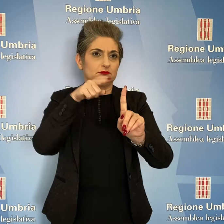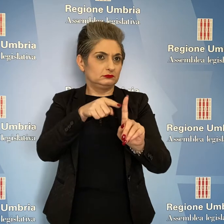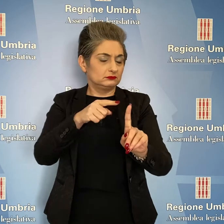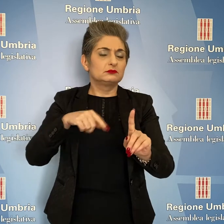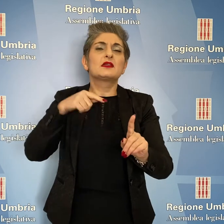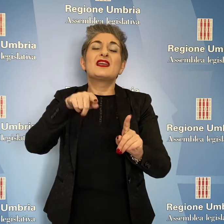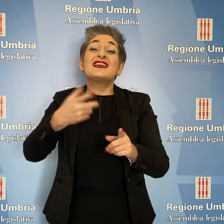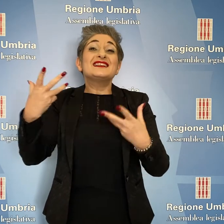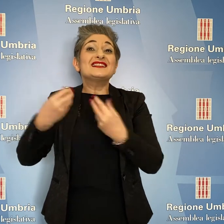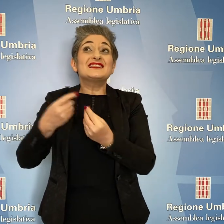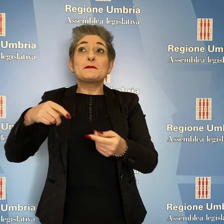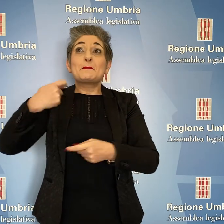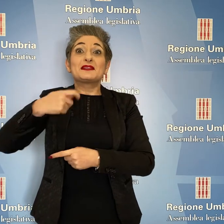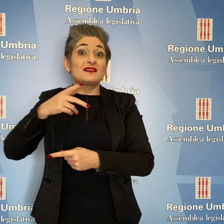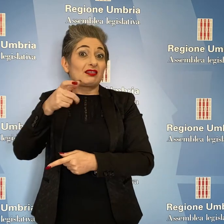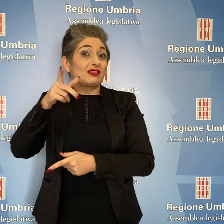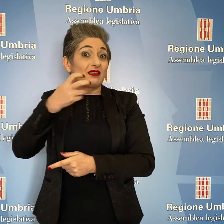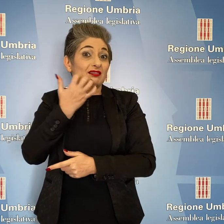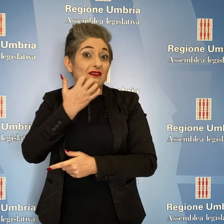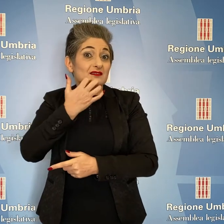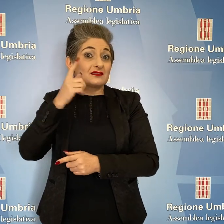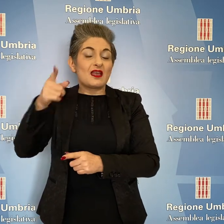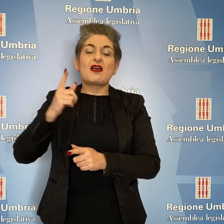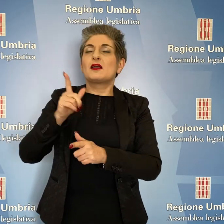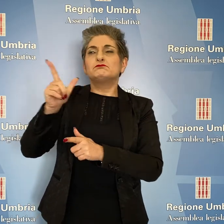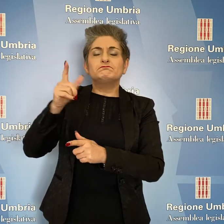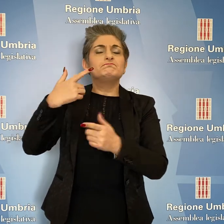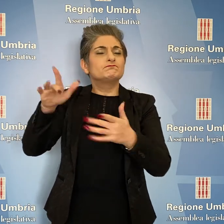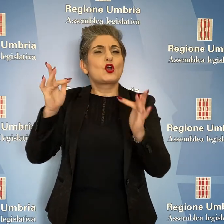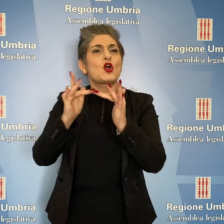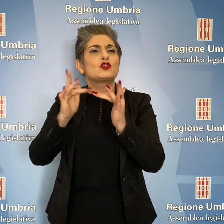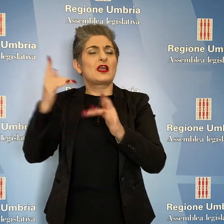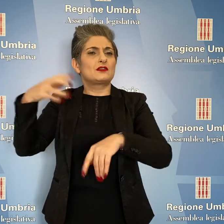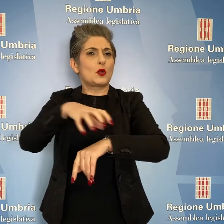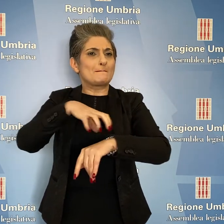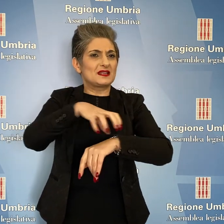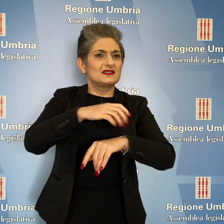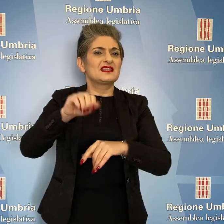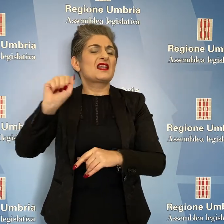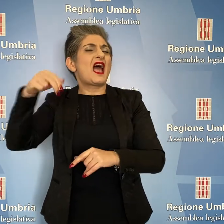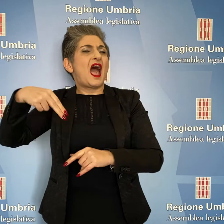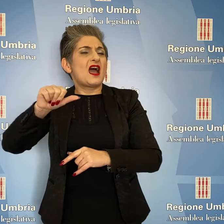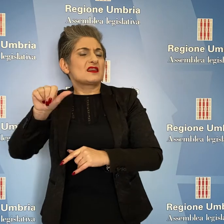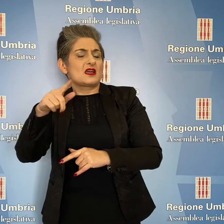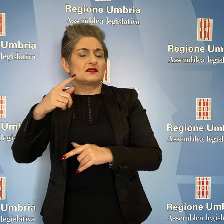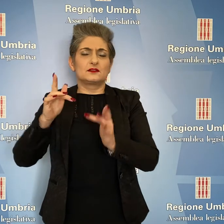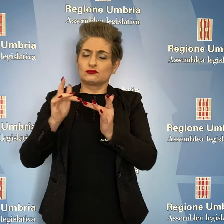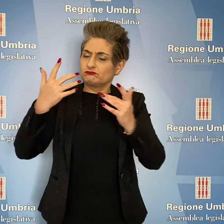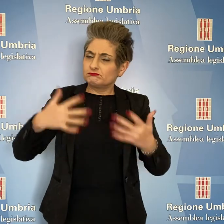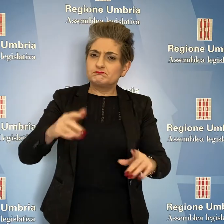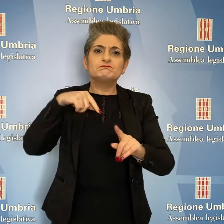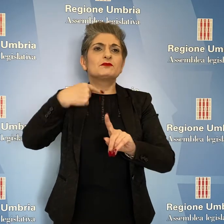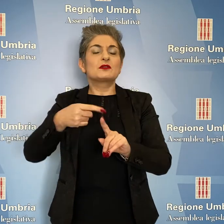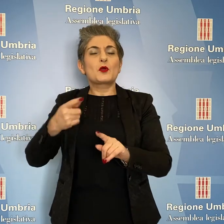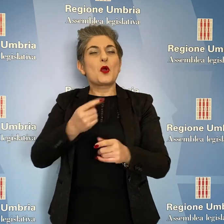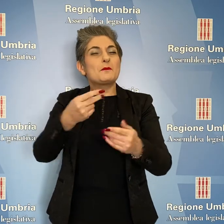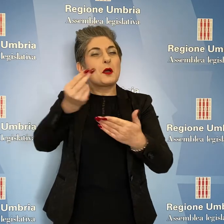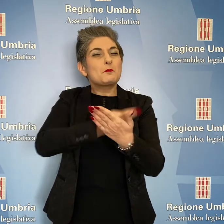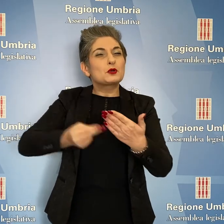presidente Tesei, ha detto l'assessore, abbiamo contattato il ministro e l'ANAS. Abbiamo tirato fuori dai cassetti il